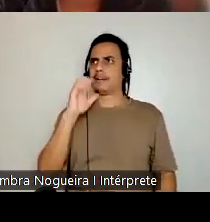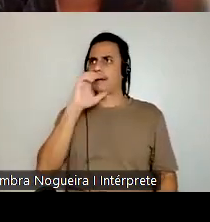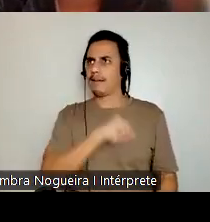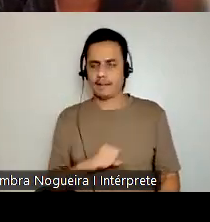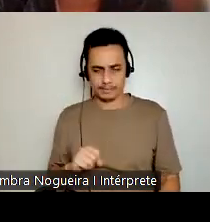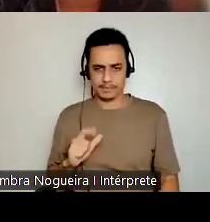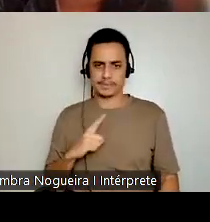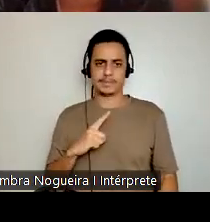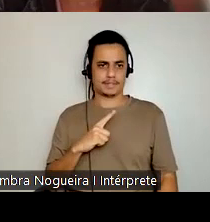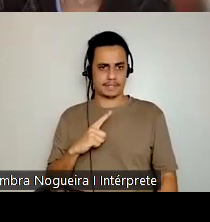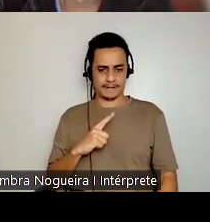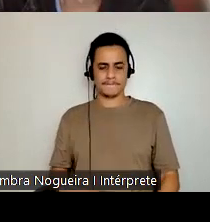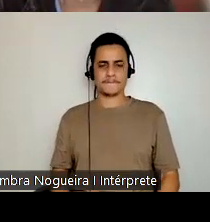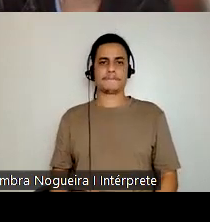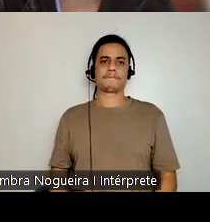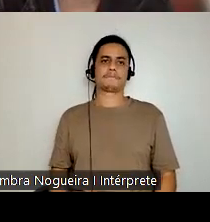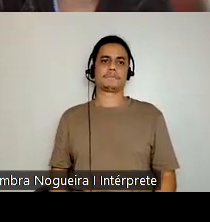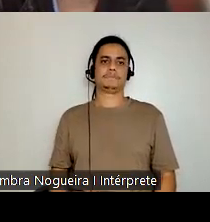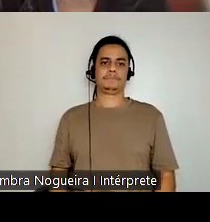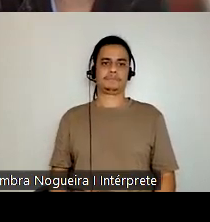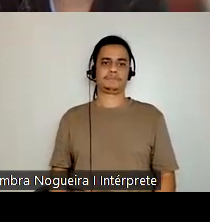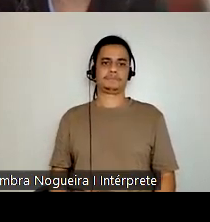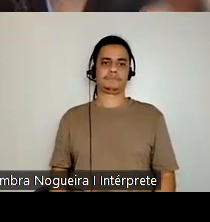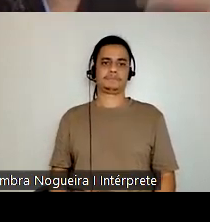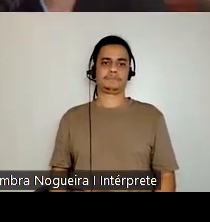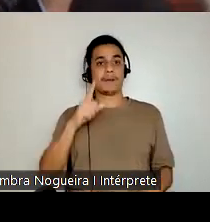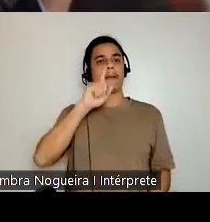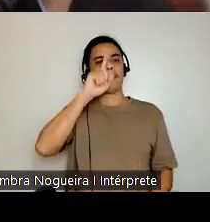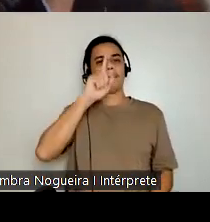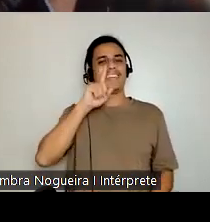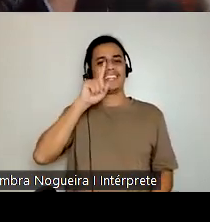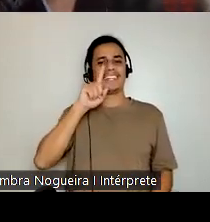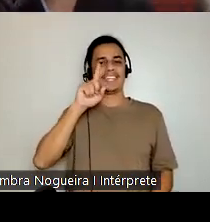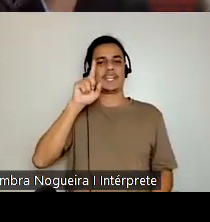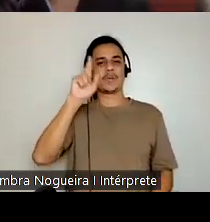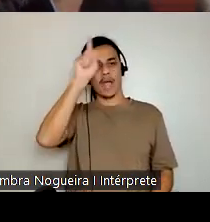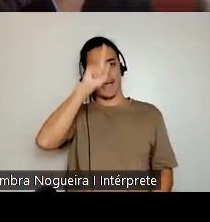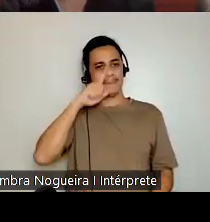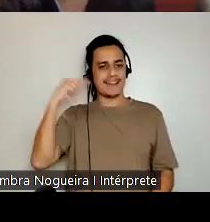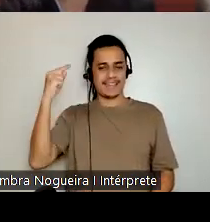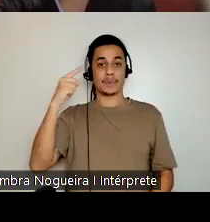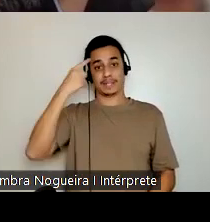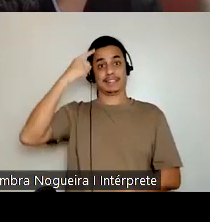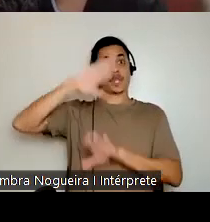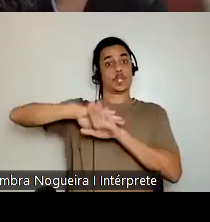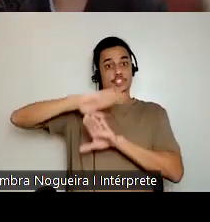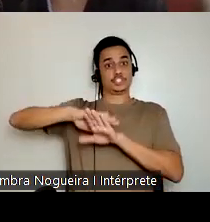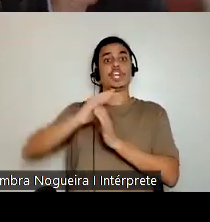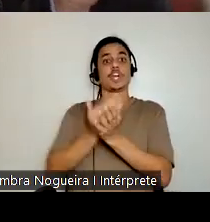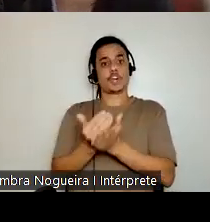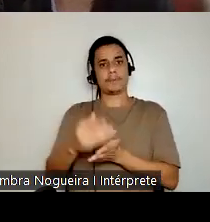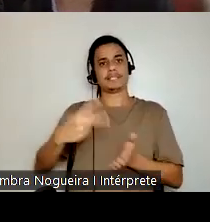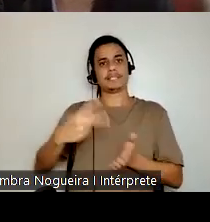tomando muito tempo, mas, enfim, o perigo amarelo que era aquela ideologia ela vem para o Brasil, então, ela tem expressão